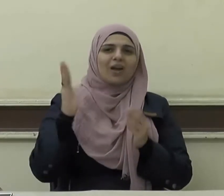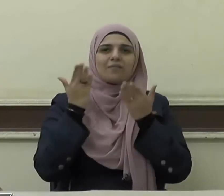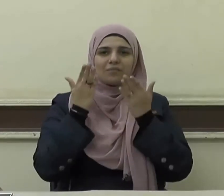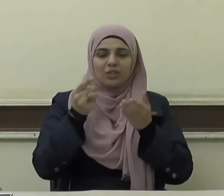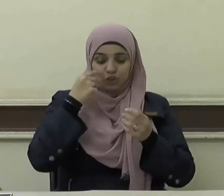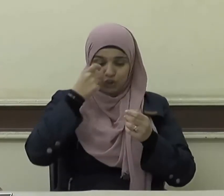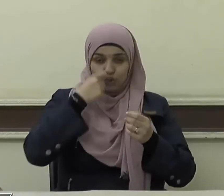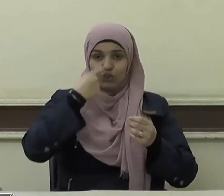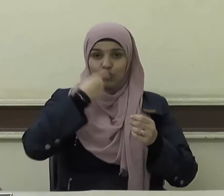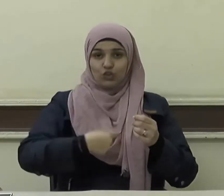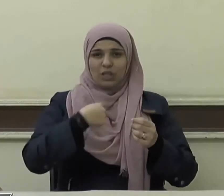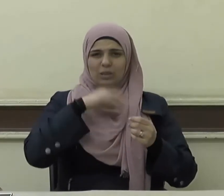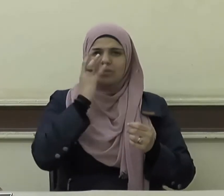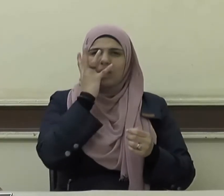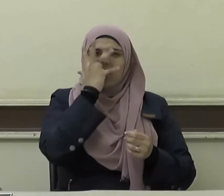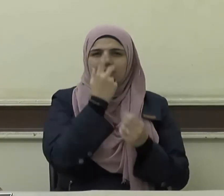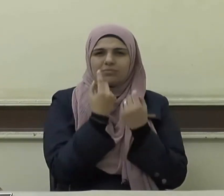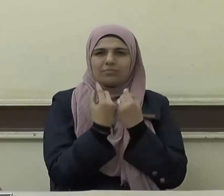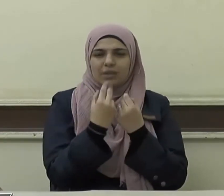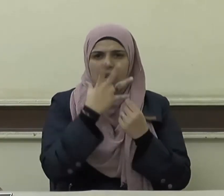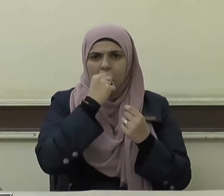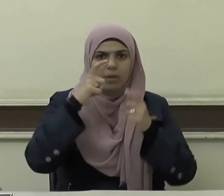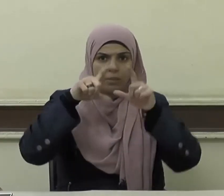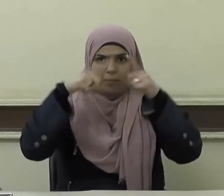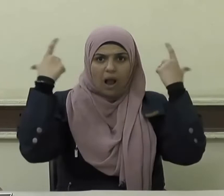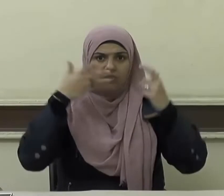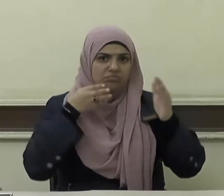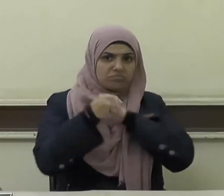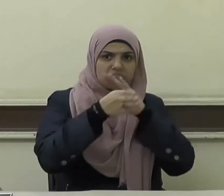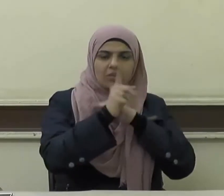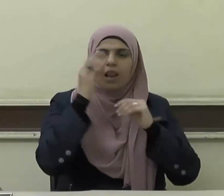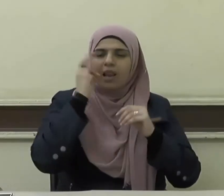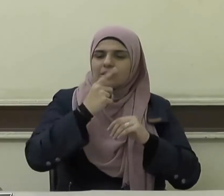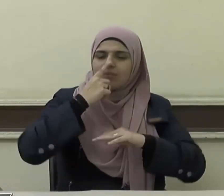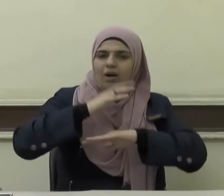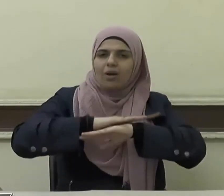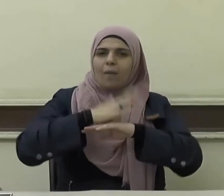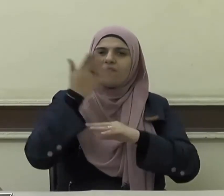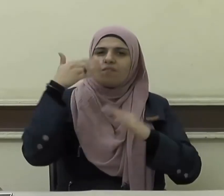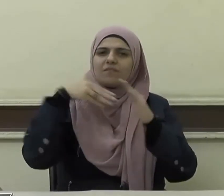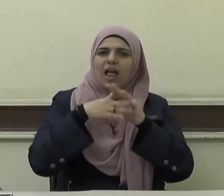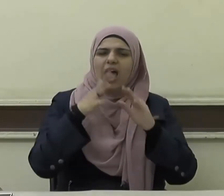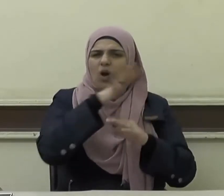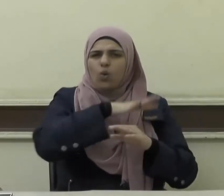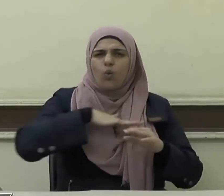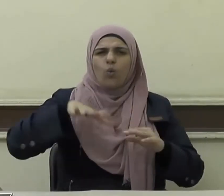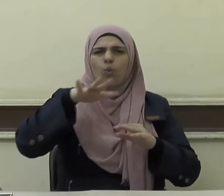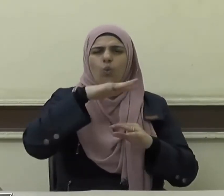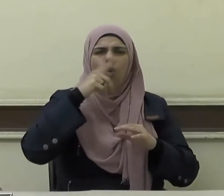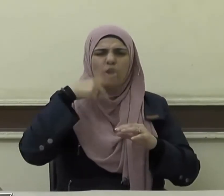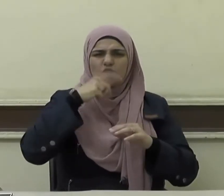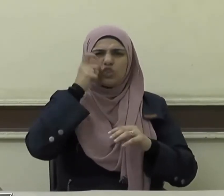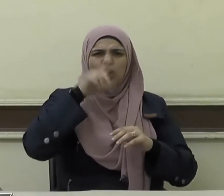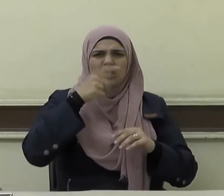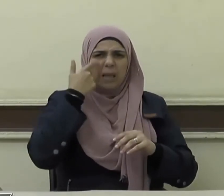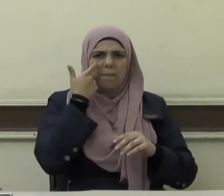يمنع صاحبه من فعل ما يلام عليه ويبعث على اجتناب كل قبيح